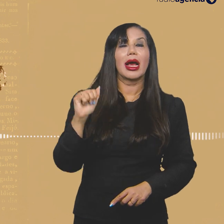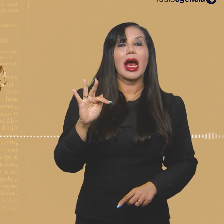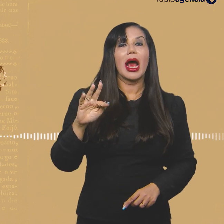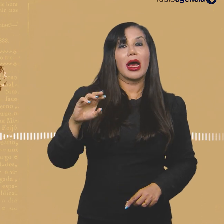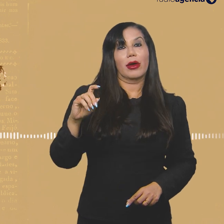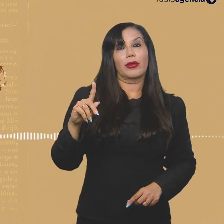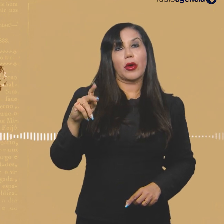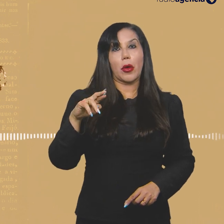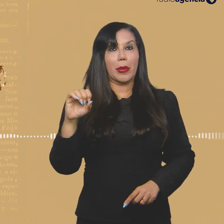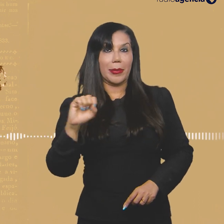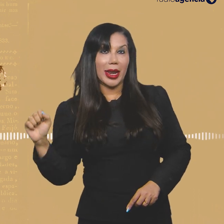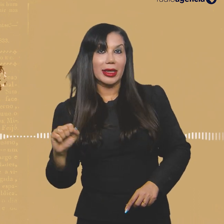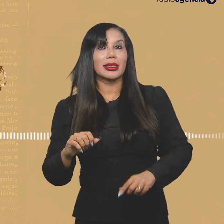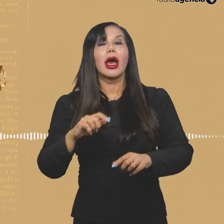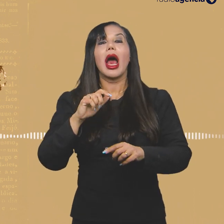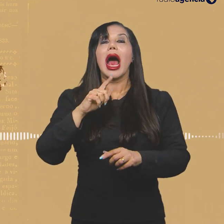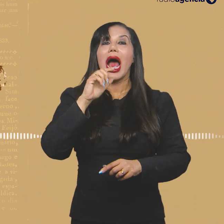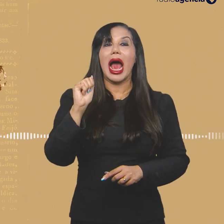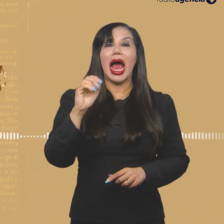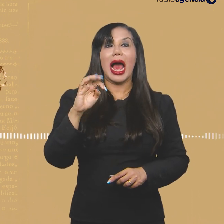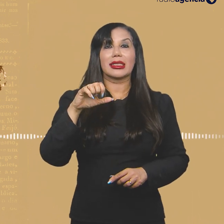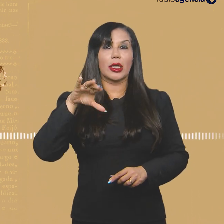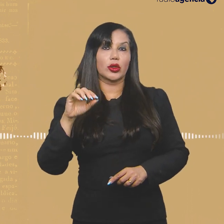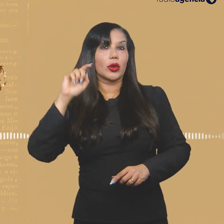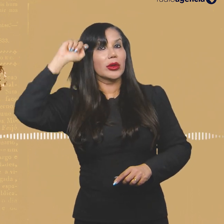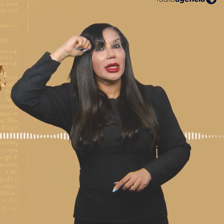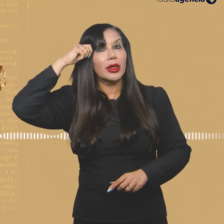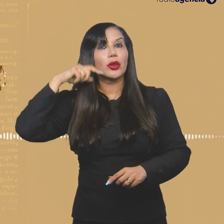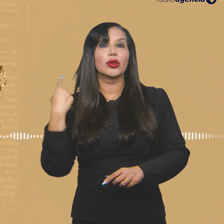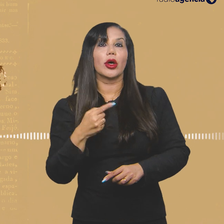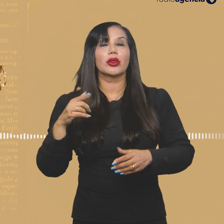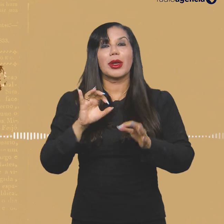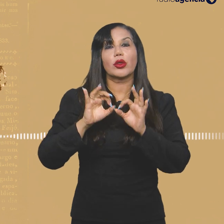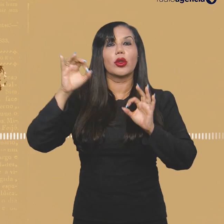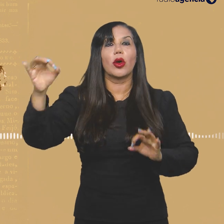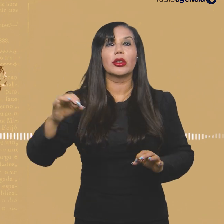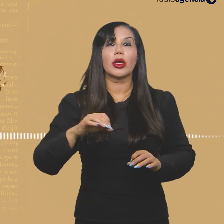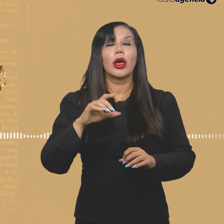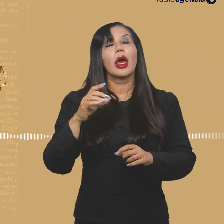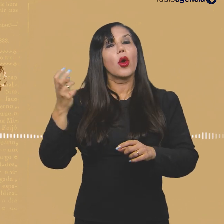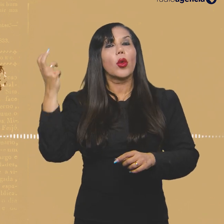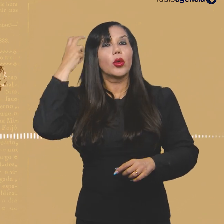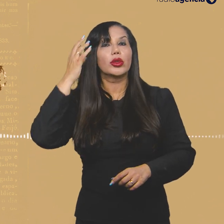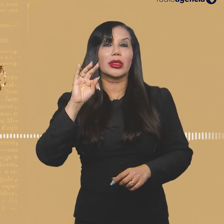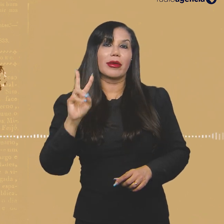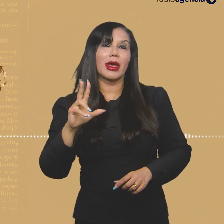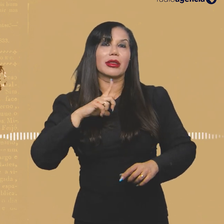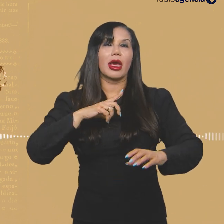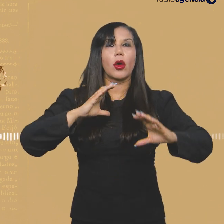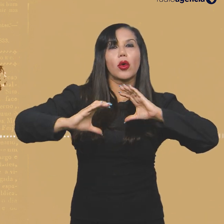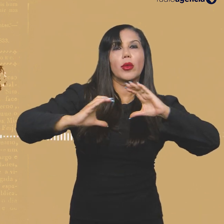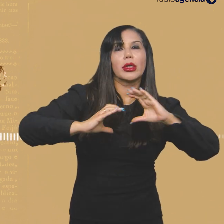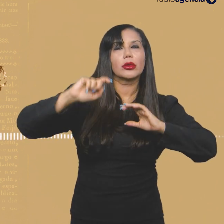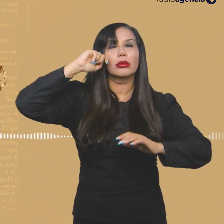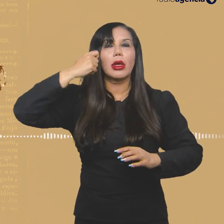Afroprés, o Atlântico Negro, o Nossos Passos Vem de Longe e a Coutinho.tv. São muitos os comunicadores negros,